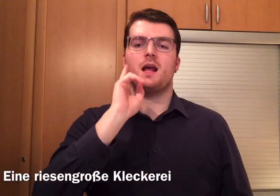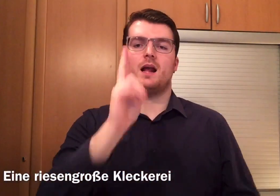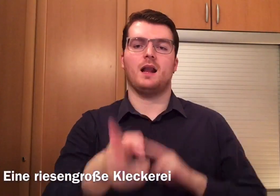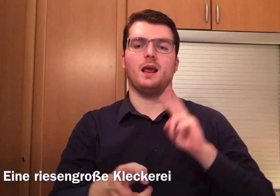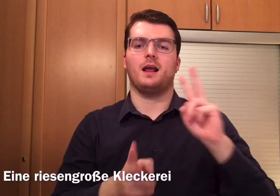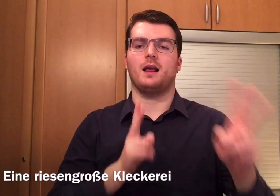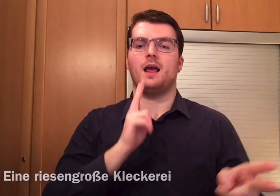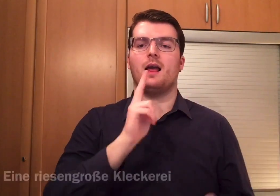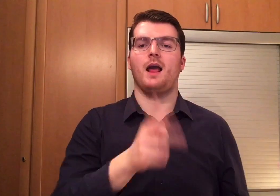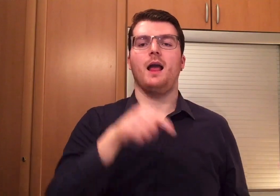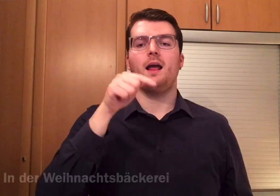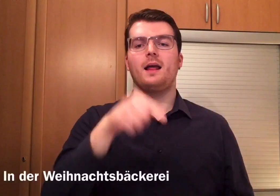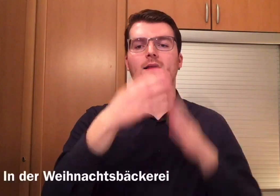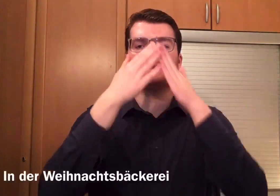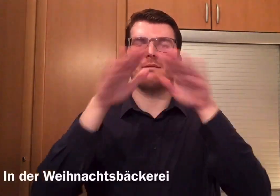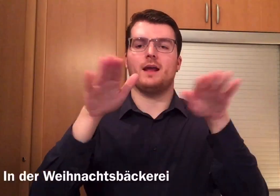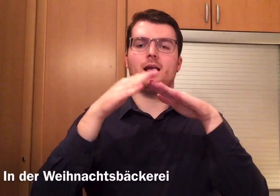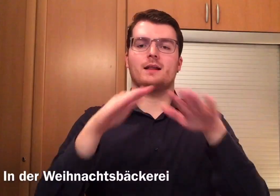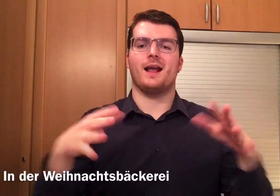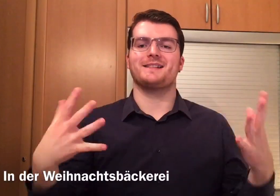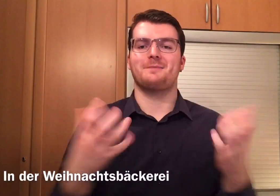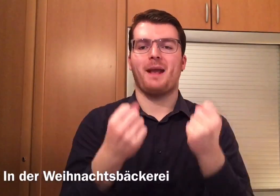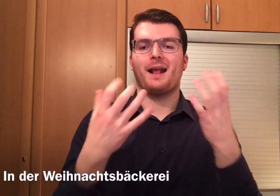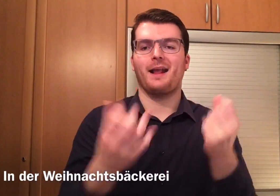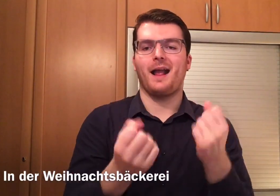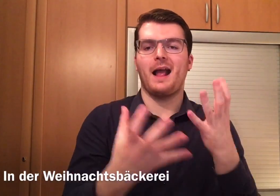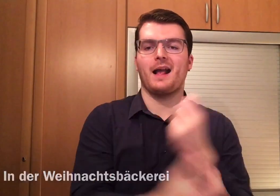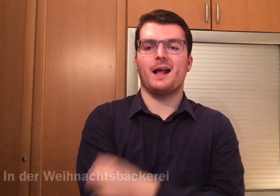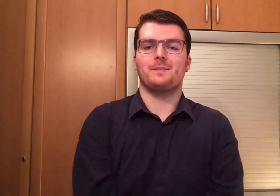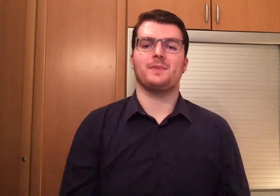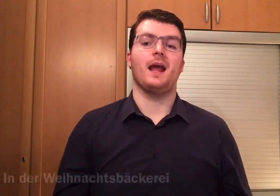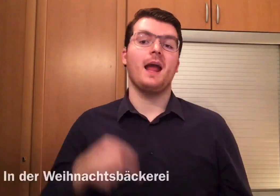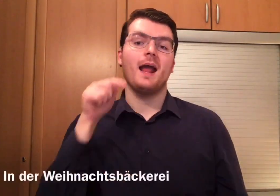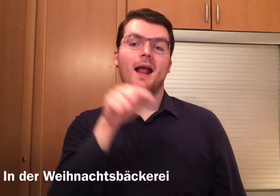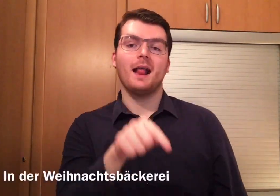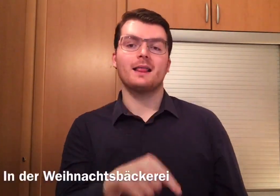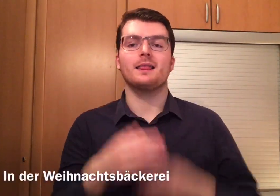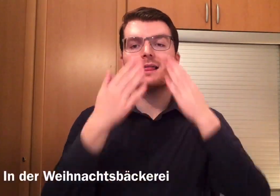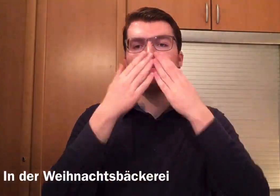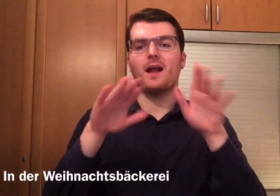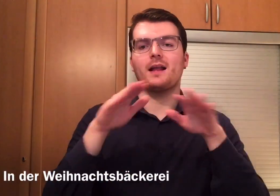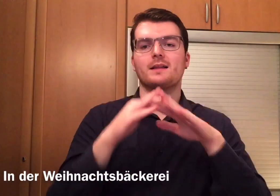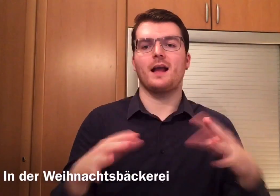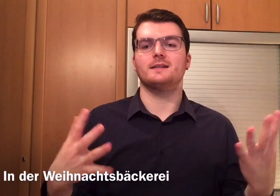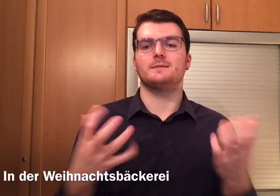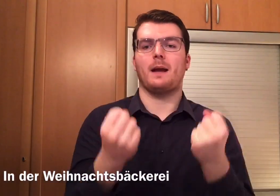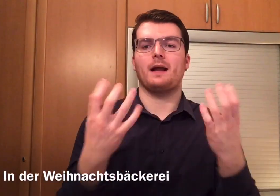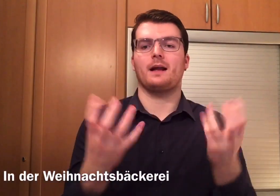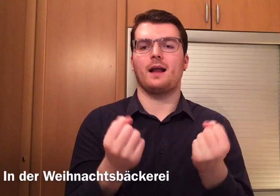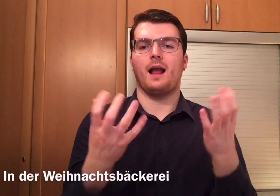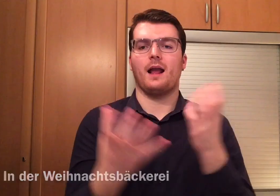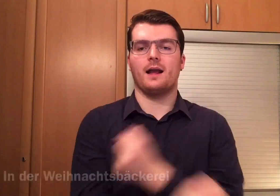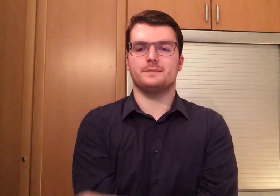Kleckerei In der Weihnachtsbäckerei In der Weihnachtsbäckerei